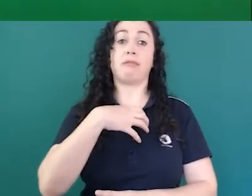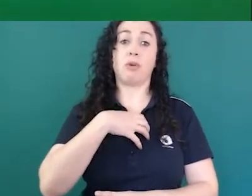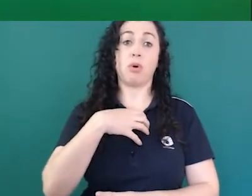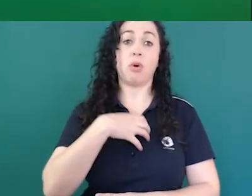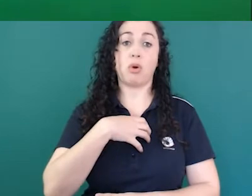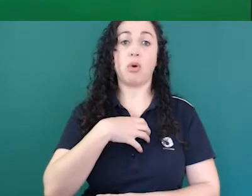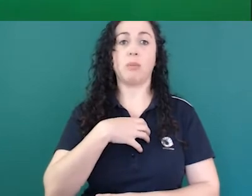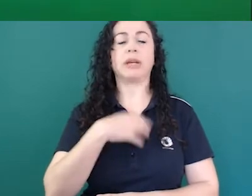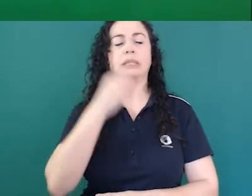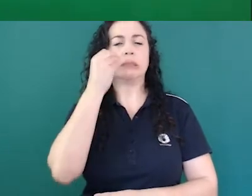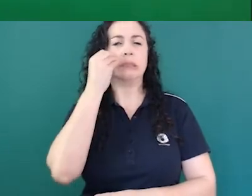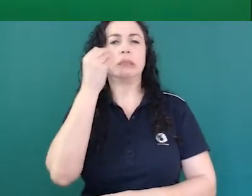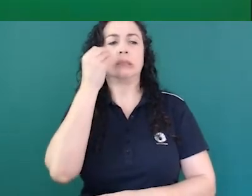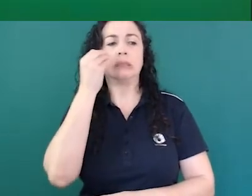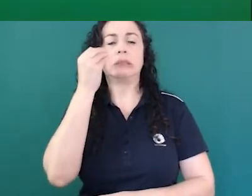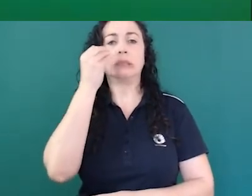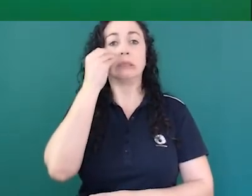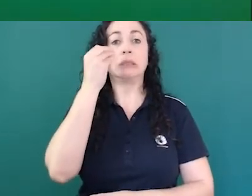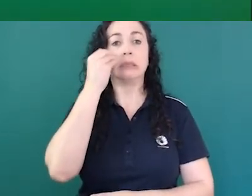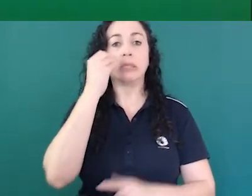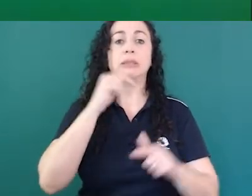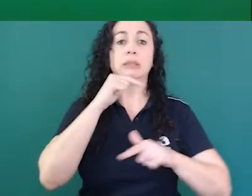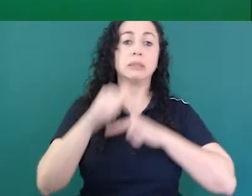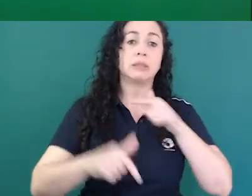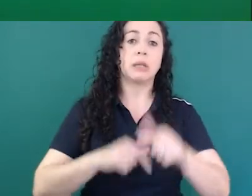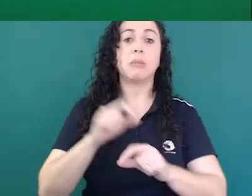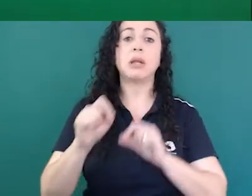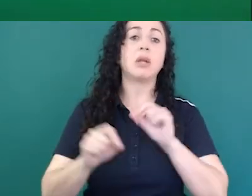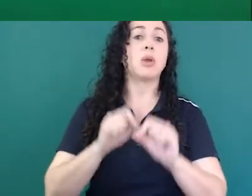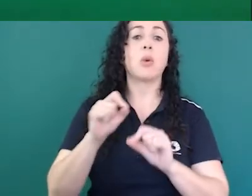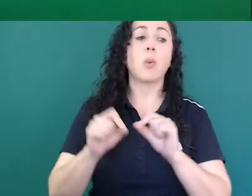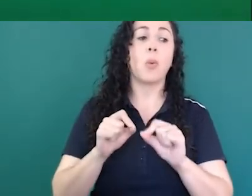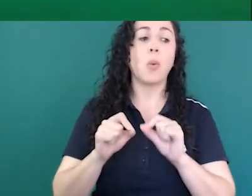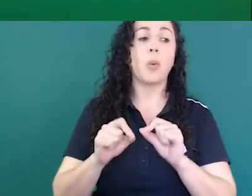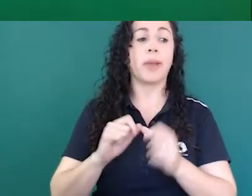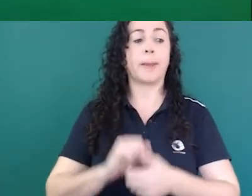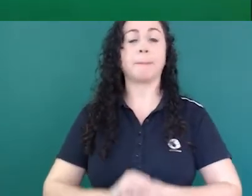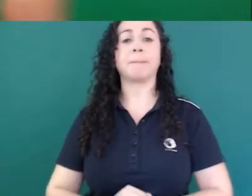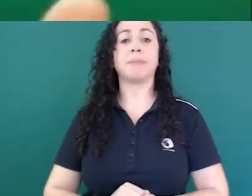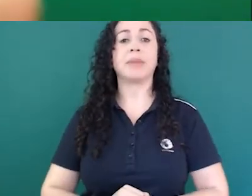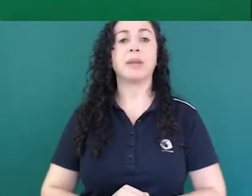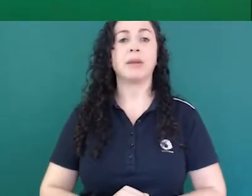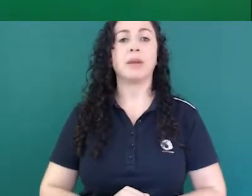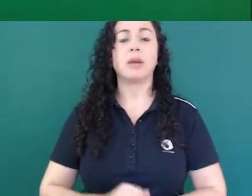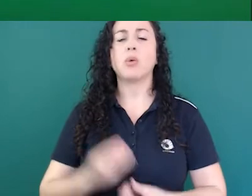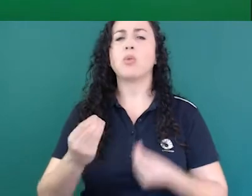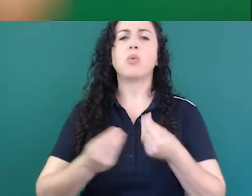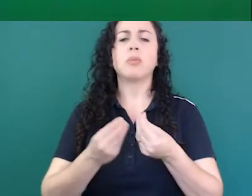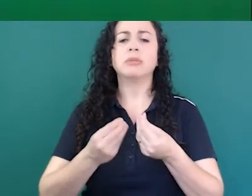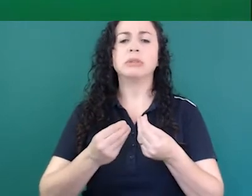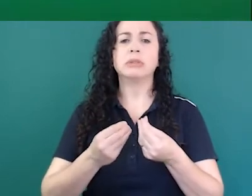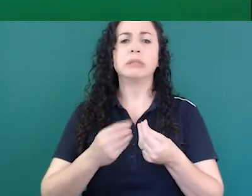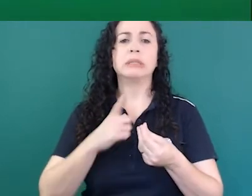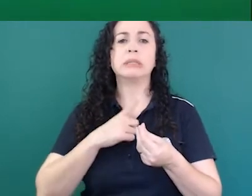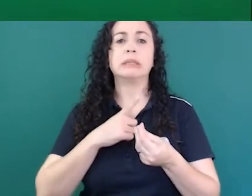é a que é feita pelo Google né e o que que é é analisar volumes grandes de dados os famosos corpos